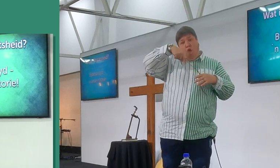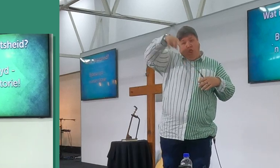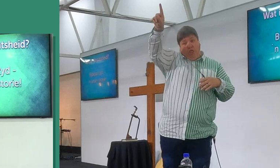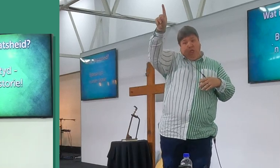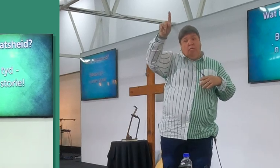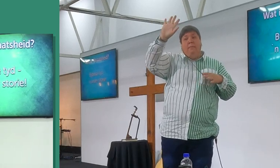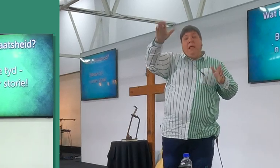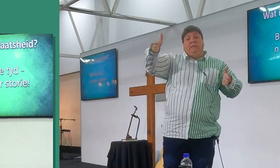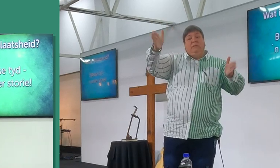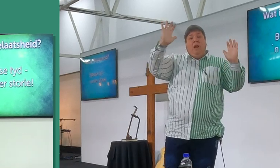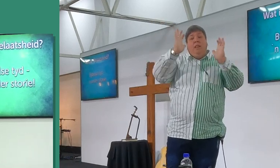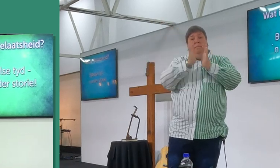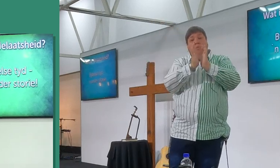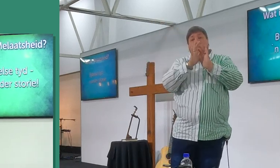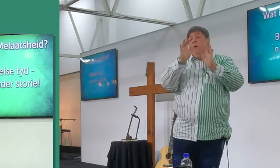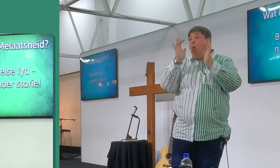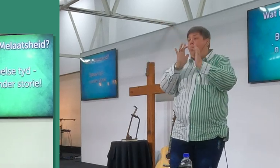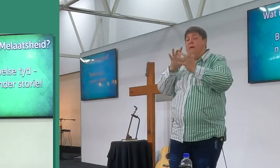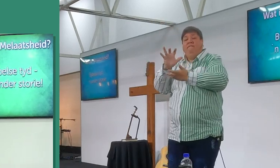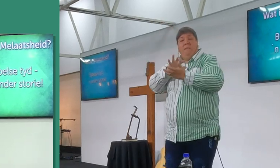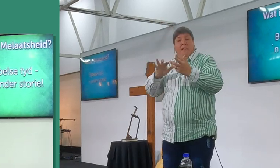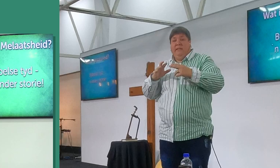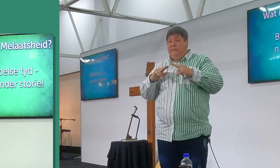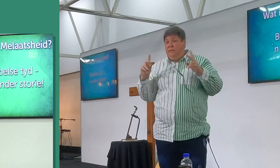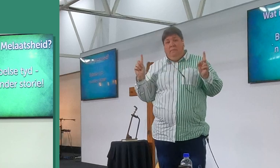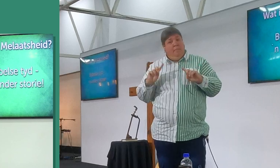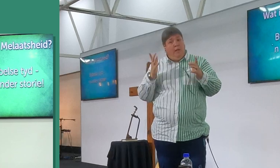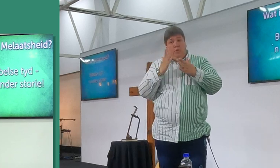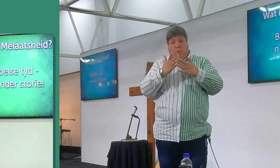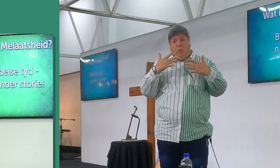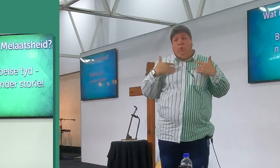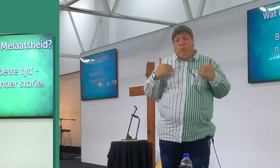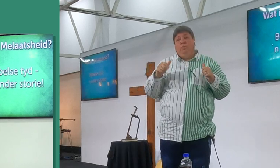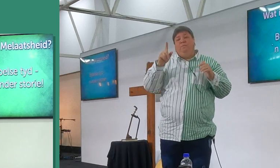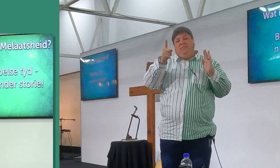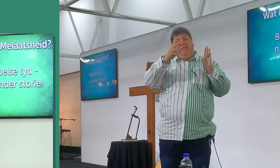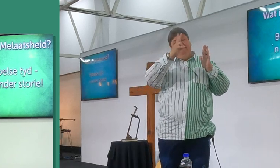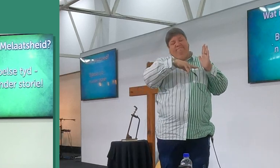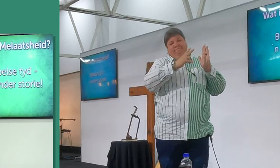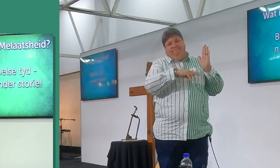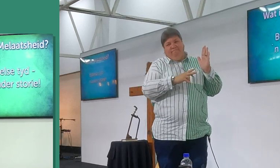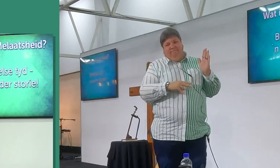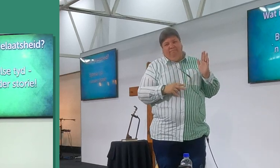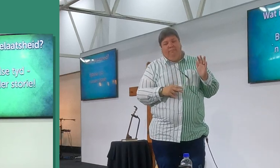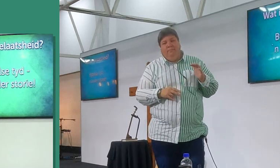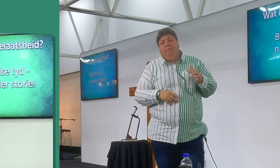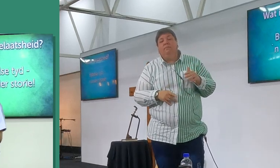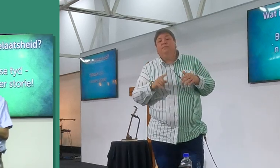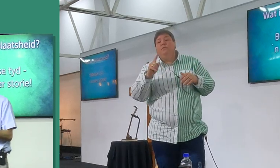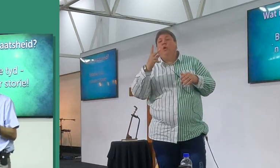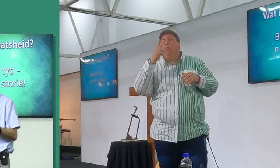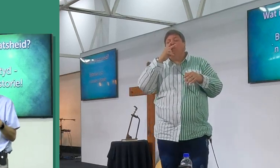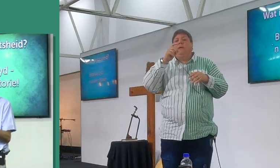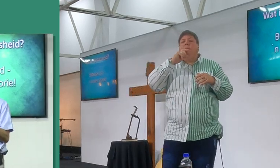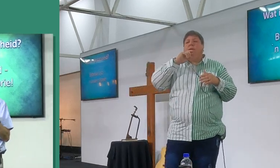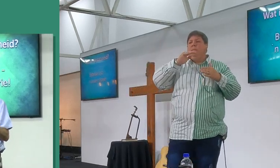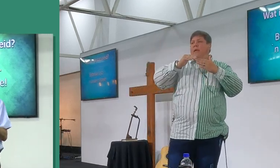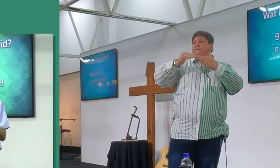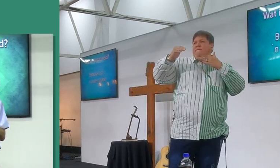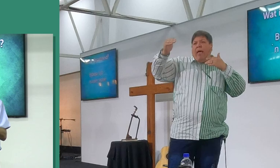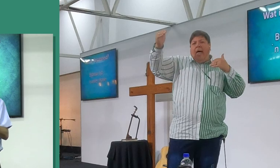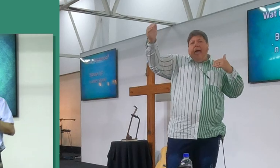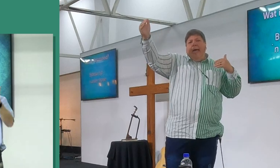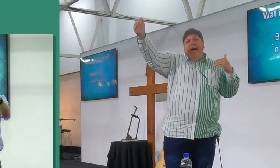plek, dat jy mag nie met hulle in contact raak nie, kom nie, en jy sal nou sien, in die tekst wat ons gaan lees, sien ons ook, dat die mense het op een afstand bly